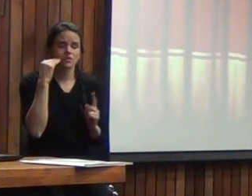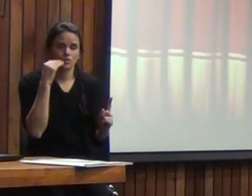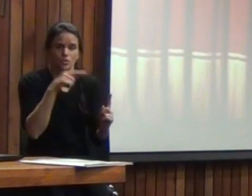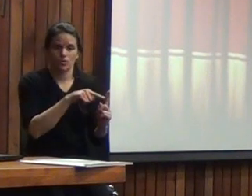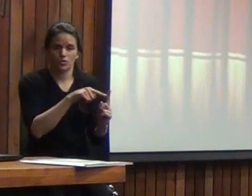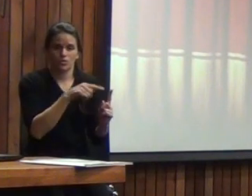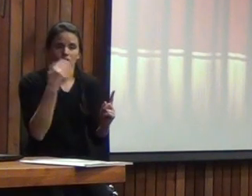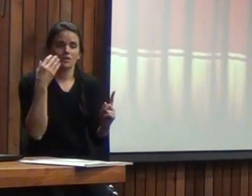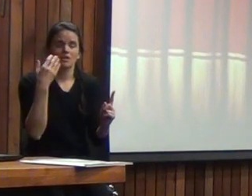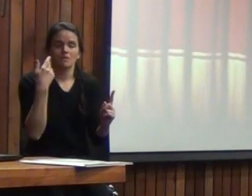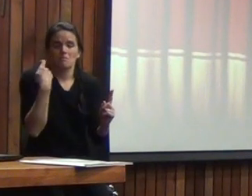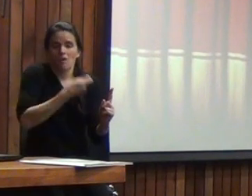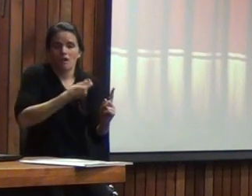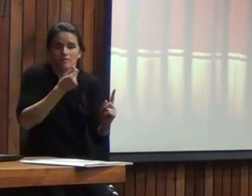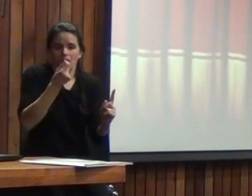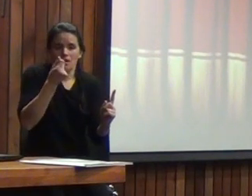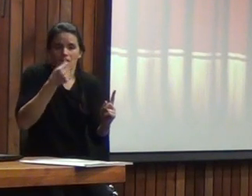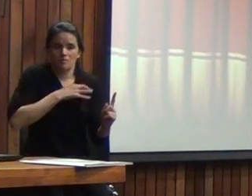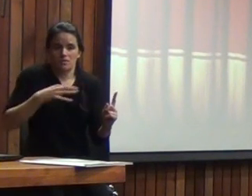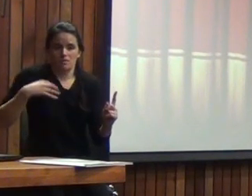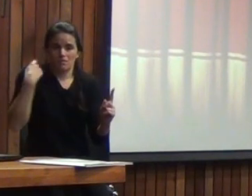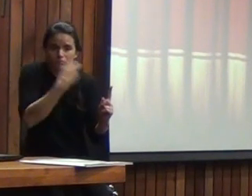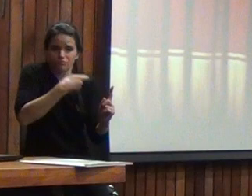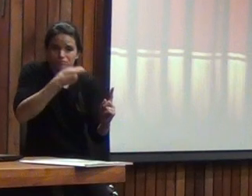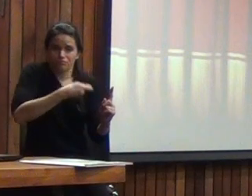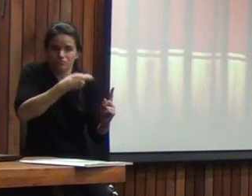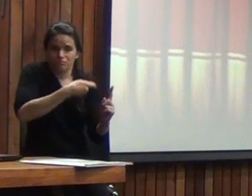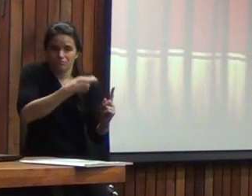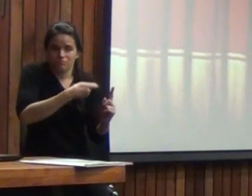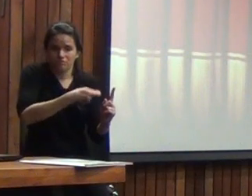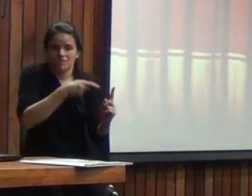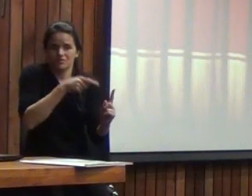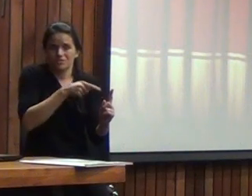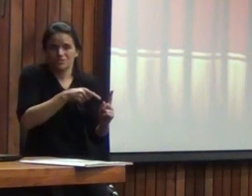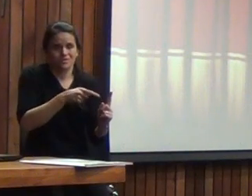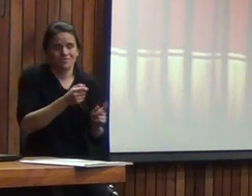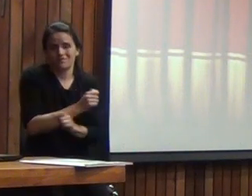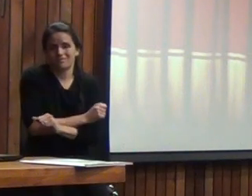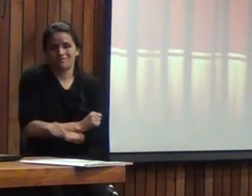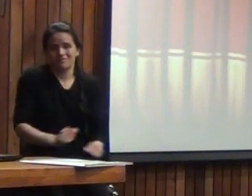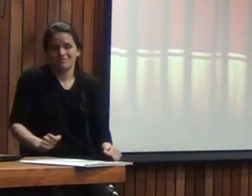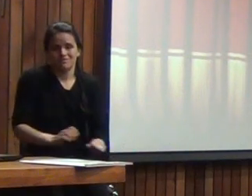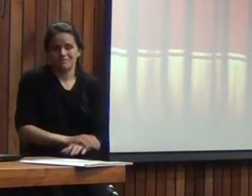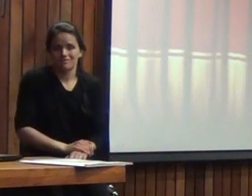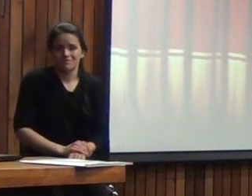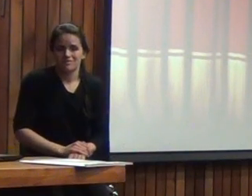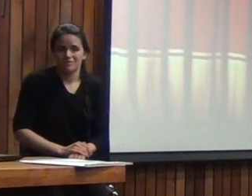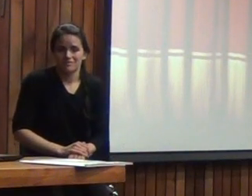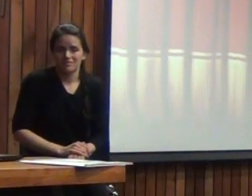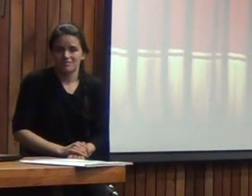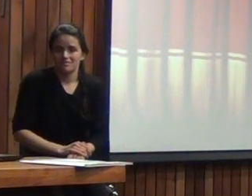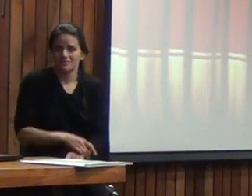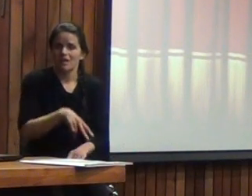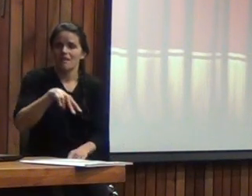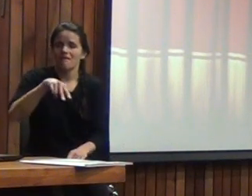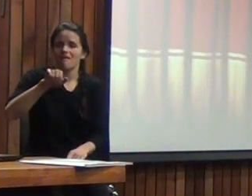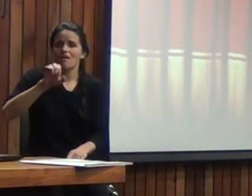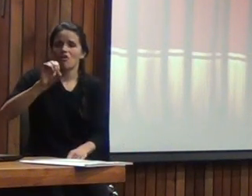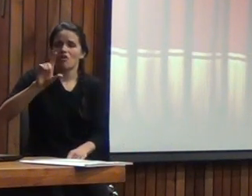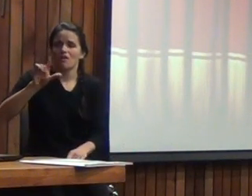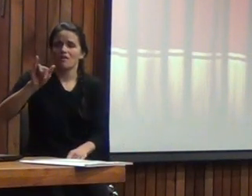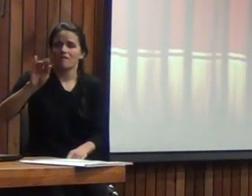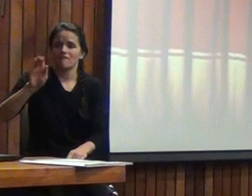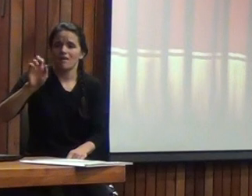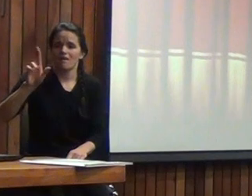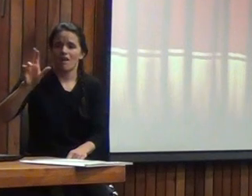es quien recibe la subvención esto es esto es muy neoliberal ya se lo voy a poner en esas palabras es extremadamente